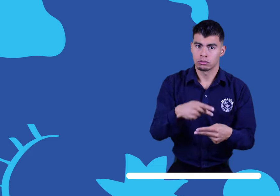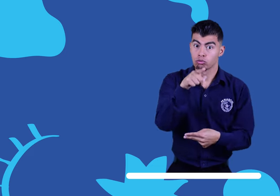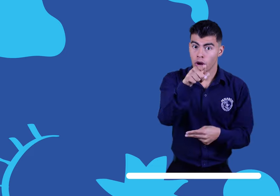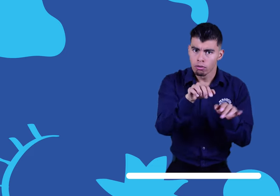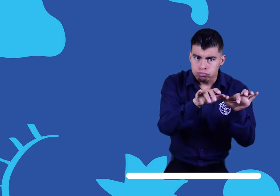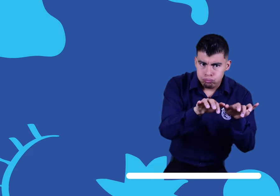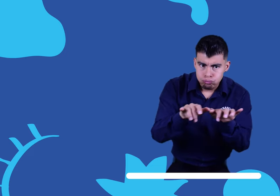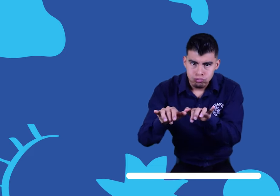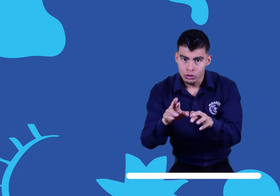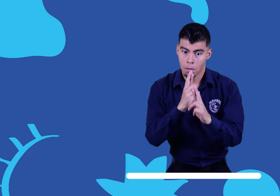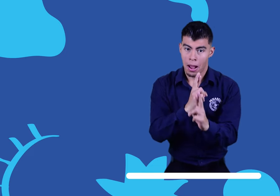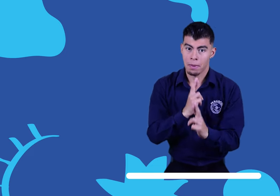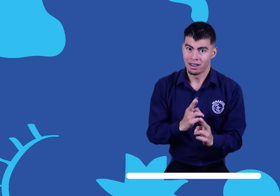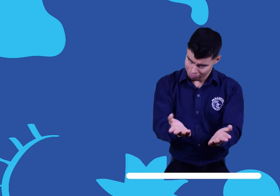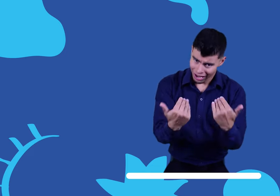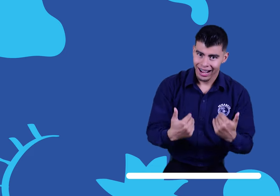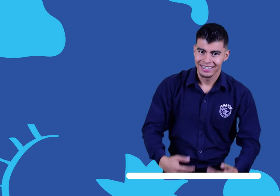comentarios. ¡Vamos! Escribe la respuesta.